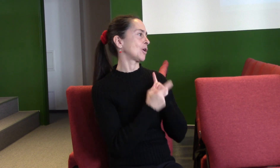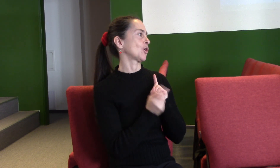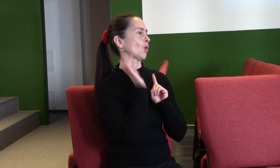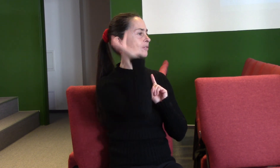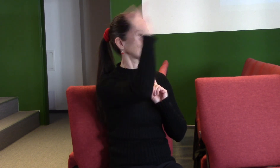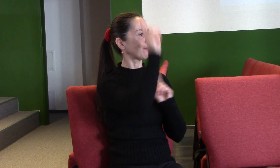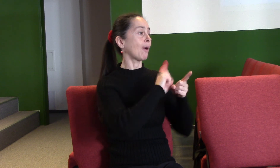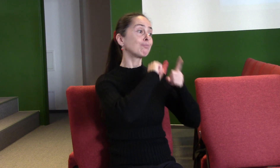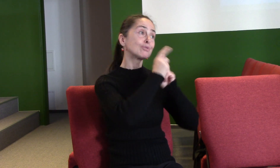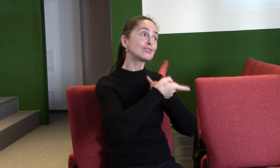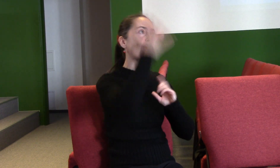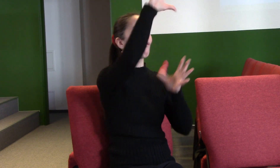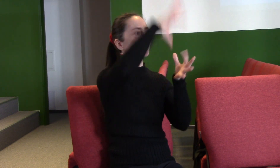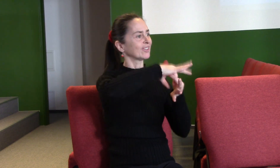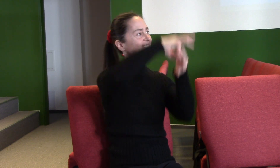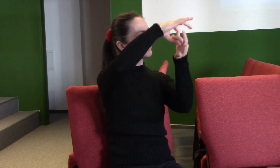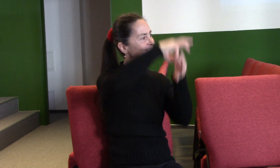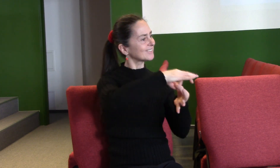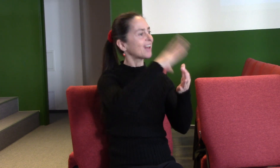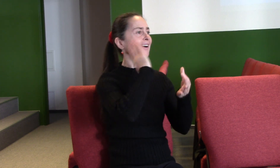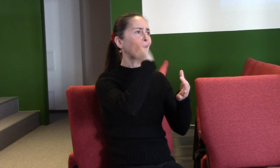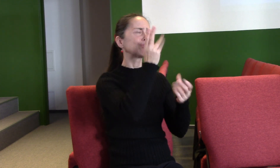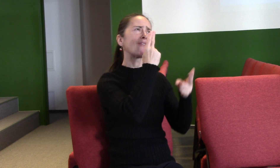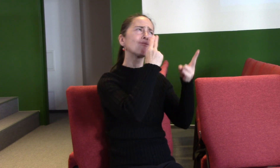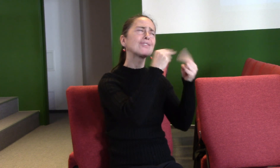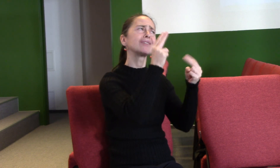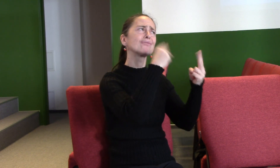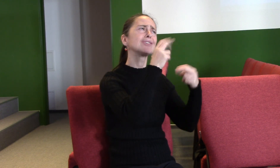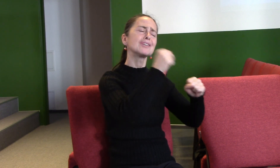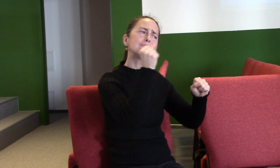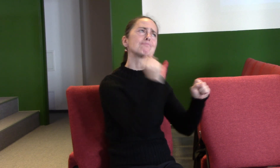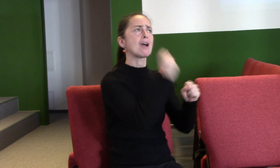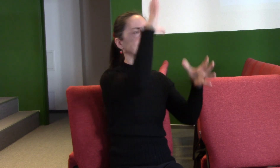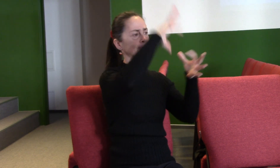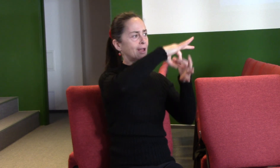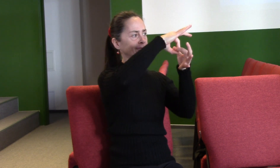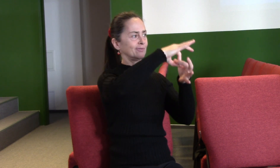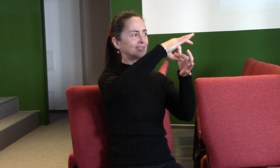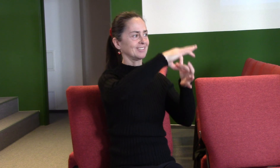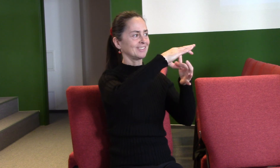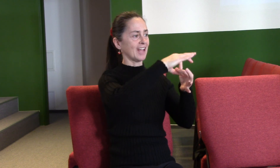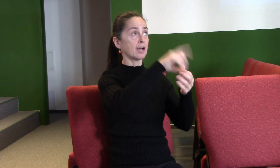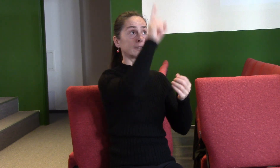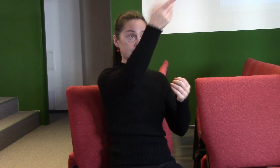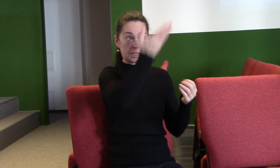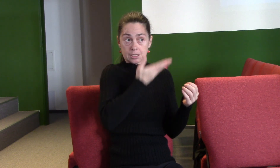byl stále užší a užší. Děkujeme ti, že ty jsi nám dal k tomu všechno, všechny